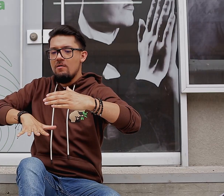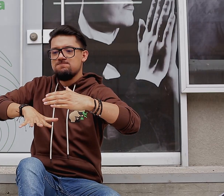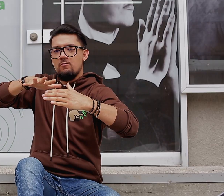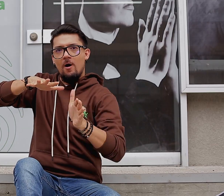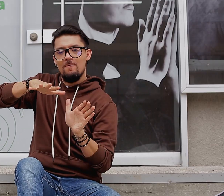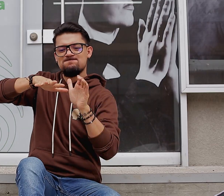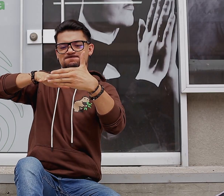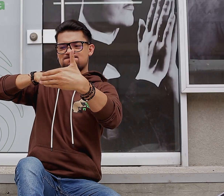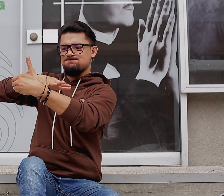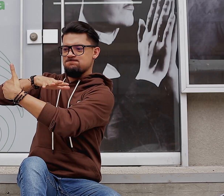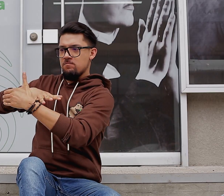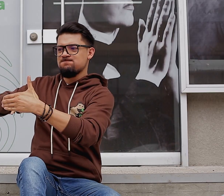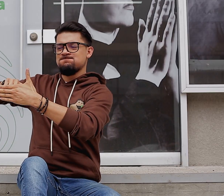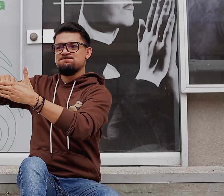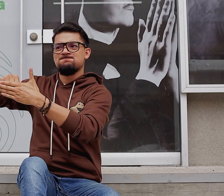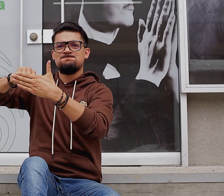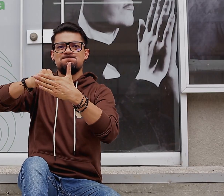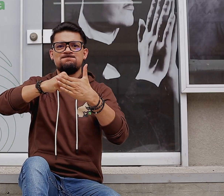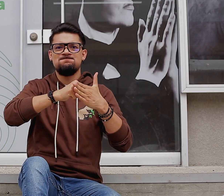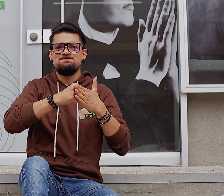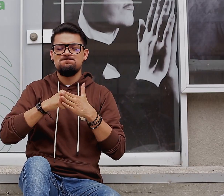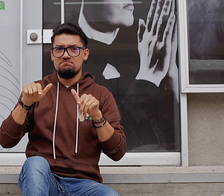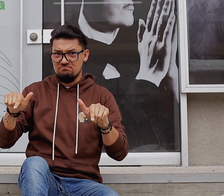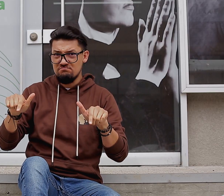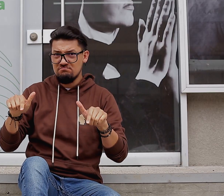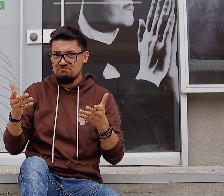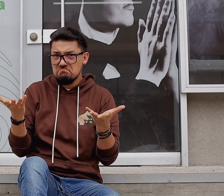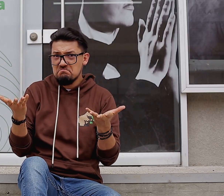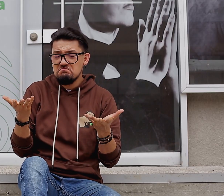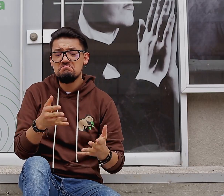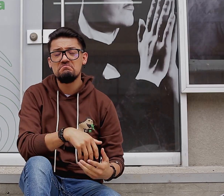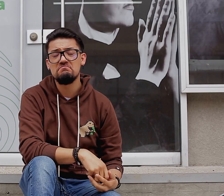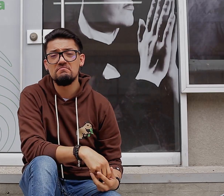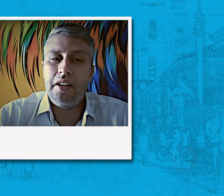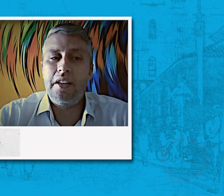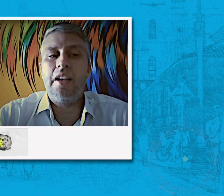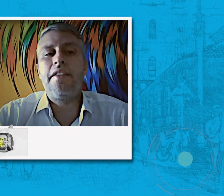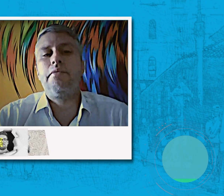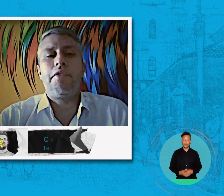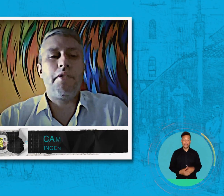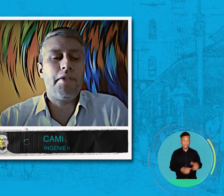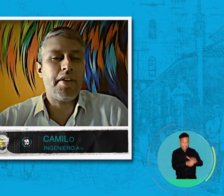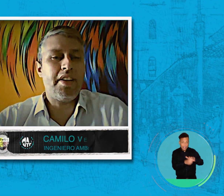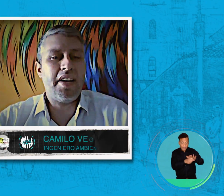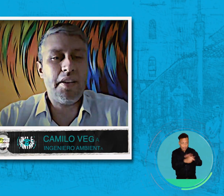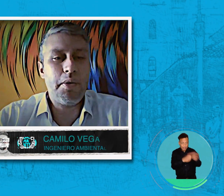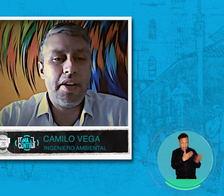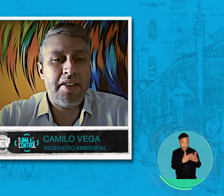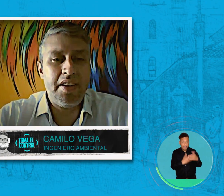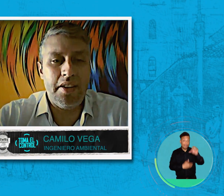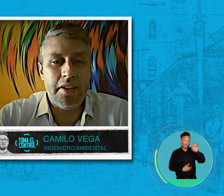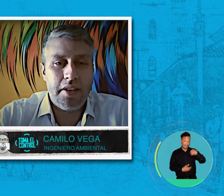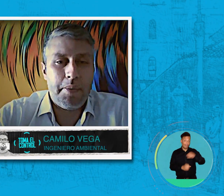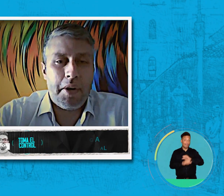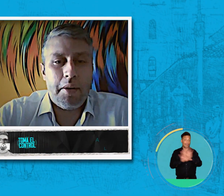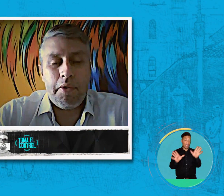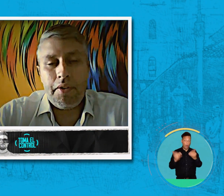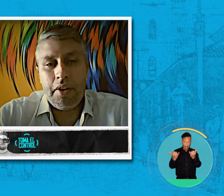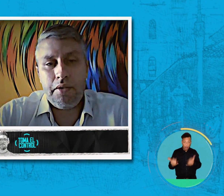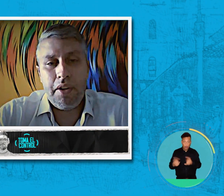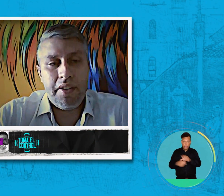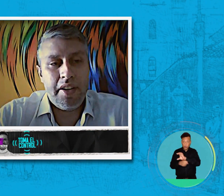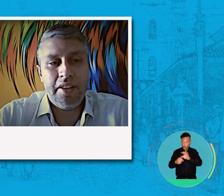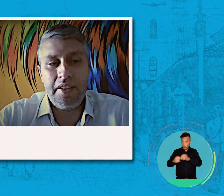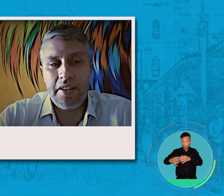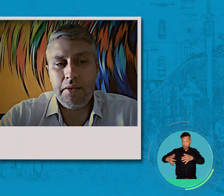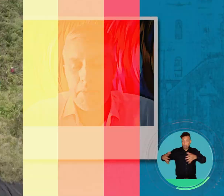agua que se encargan precisamente de almacenarla, ¿crees tú que se necesitarían más? La situación nos está indicando que sí, que para la